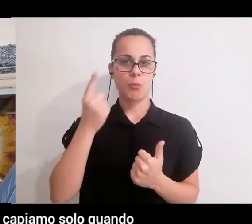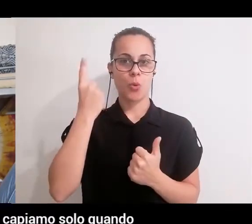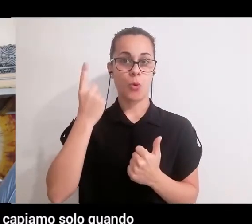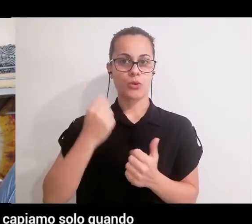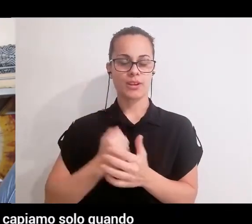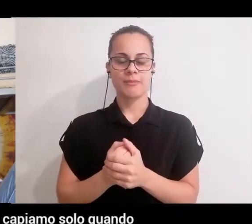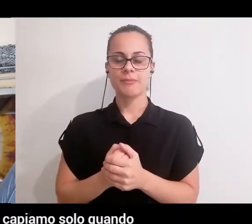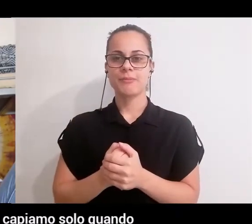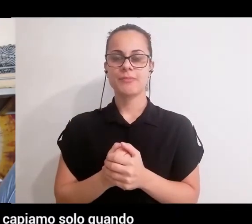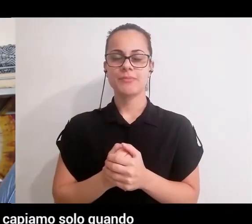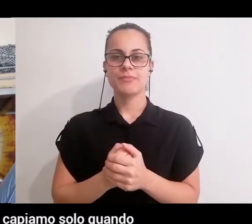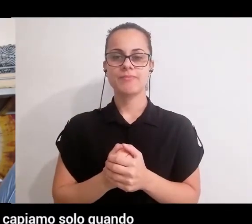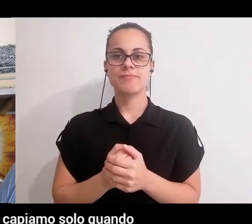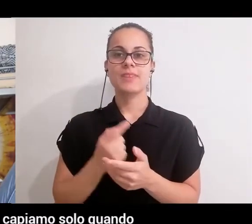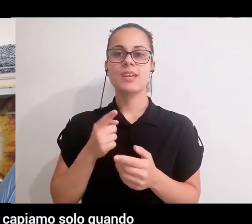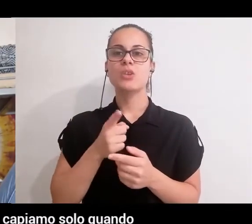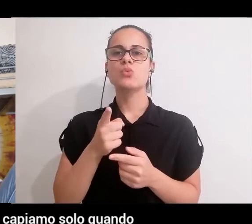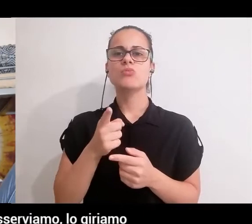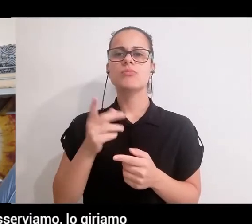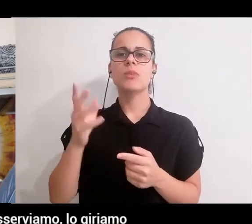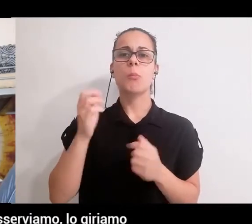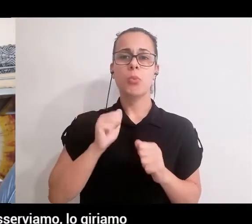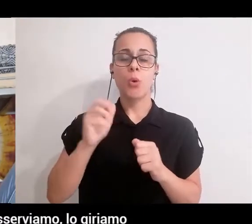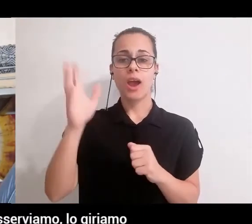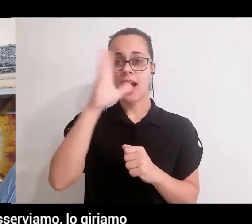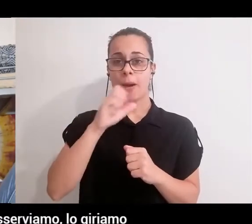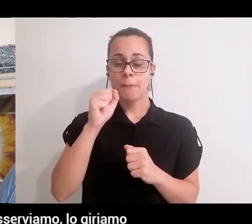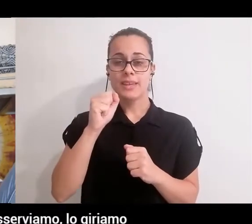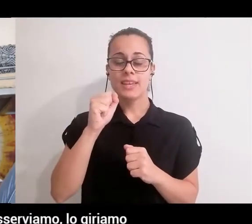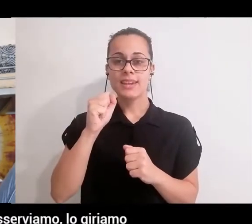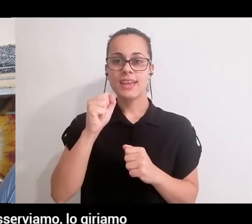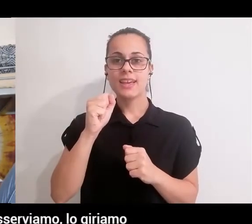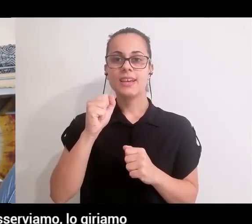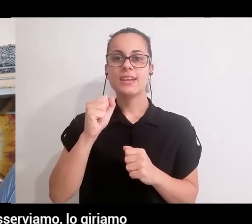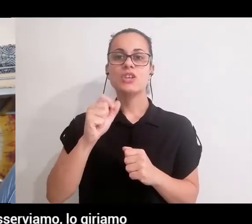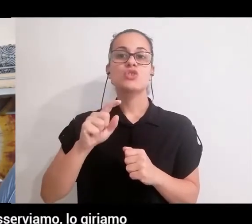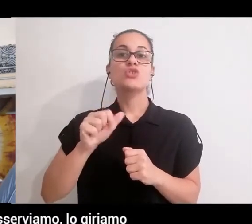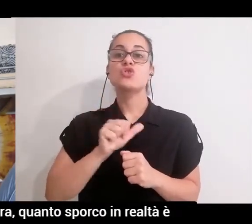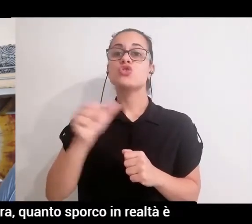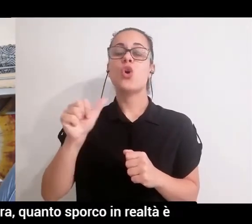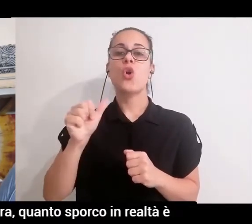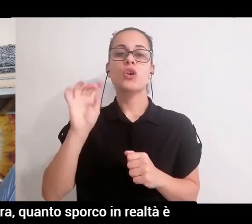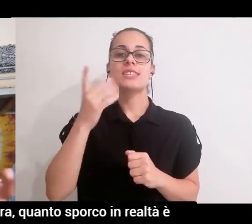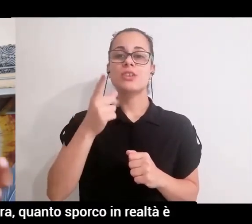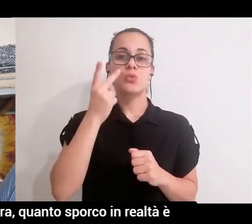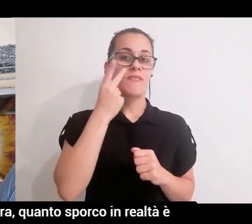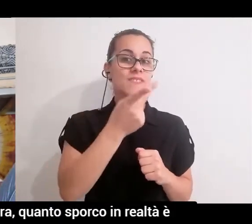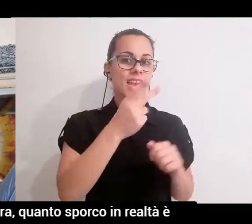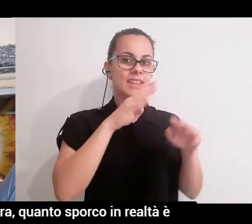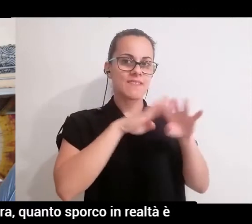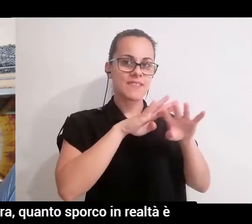effettivamente a inalare. lo capiamo solo quando quel filtro lo cominciamo a prendere, lo osserviamo, lo giriamo, lo guardiamo